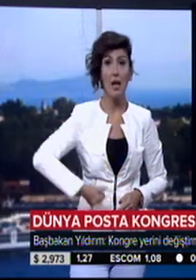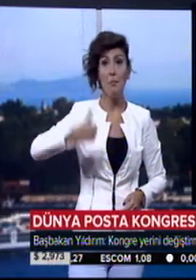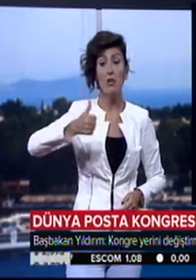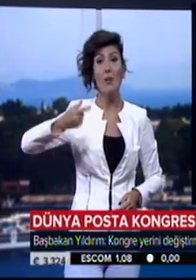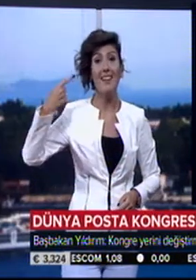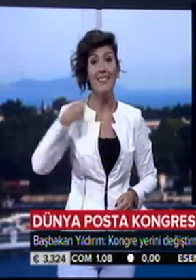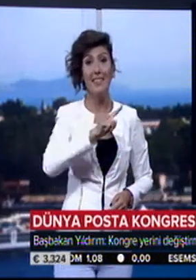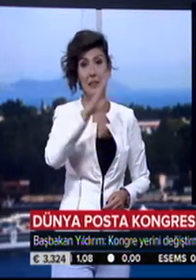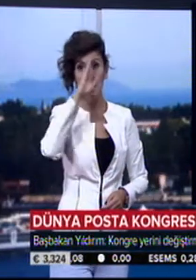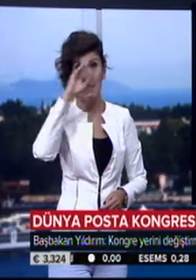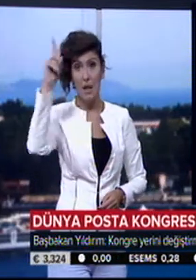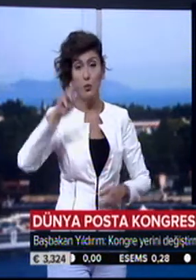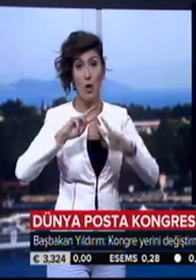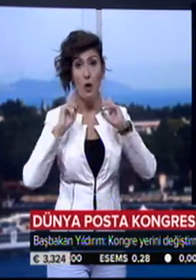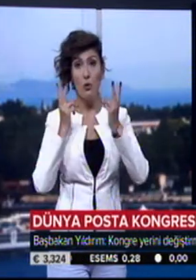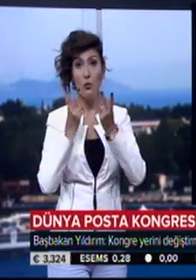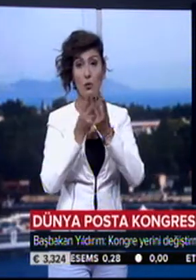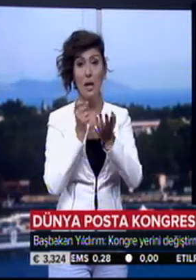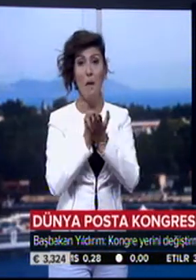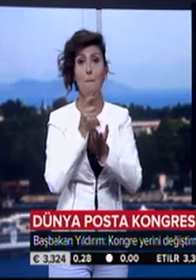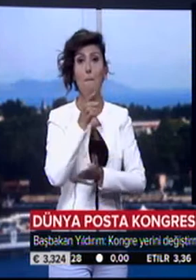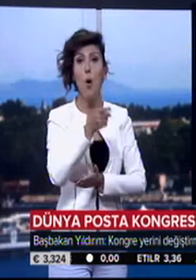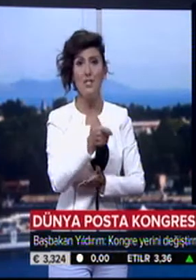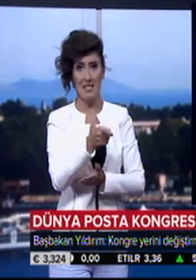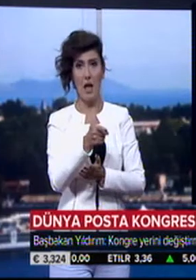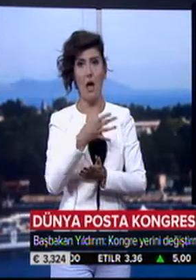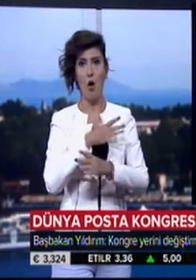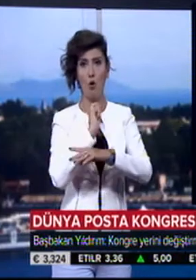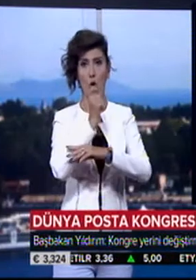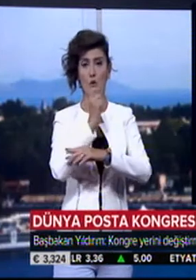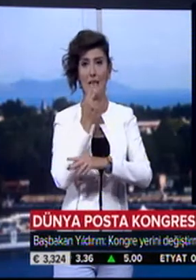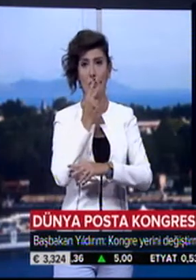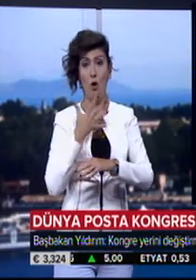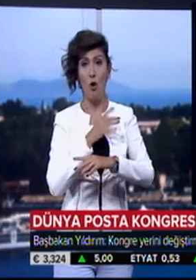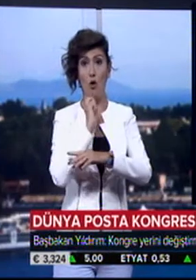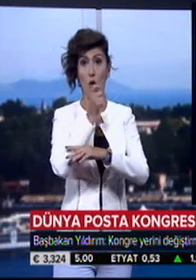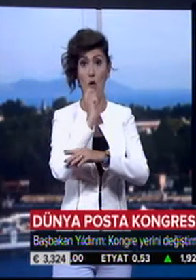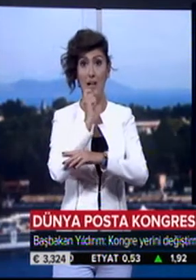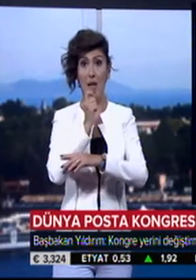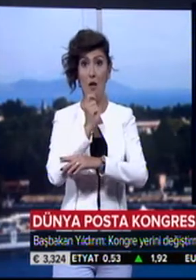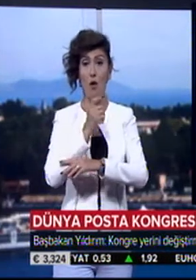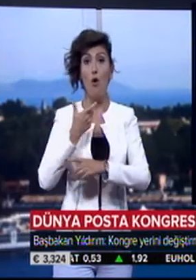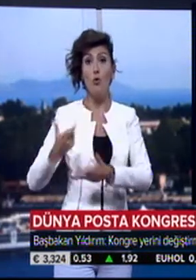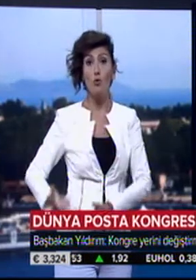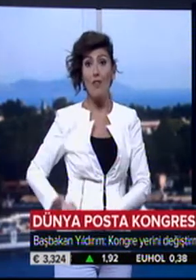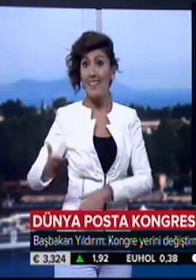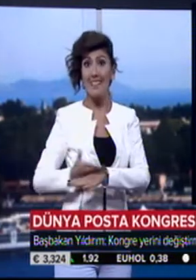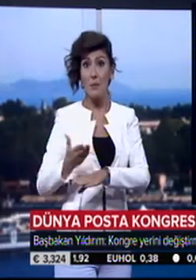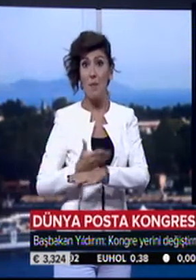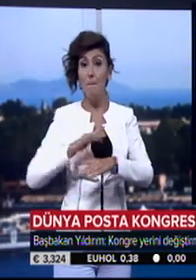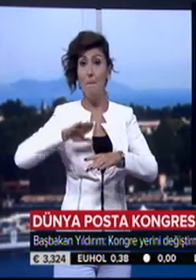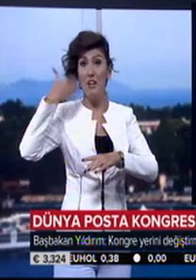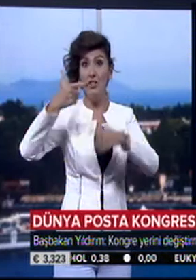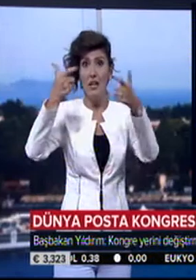Başbakan Binali Yıldırım, İstanbul'da Dünya Posta Kongresi'nde konuştu. Kongrenin güvenlik nedeniyle başka bir yere